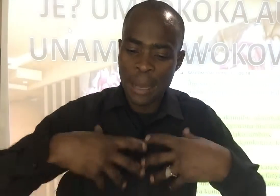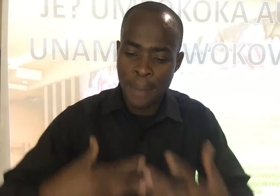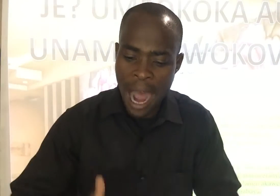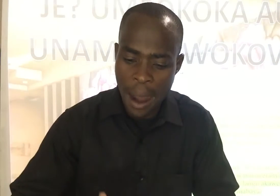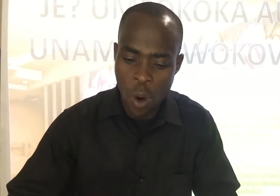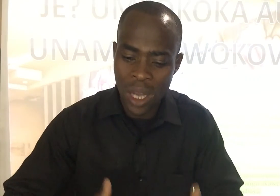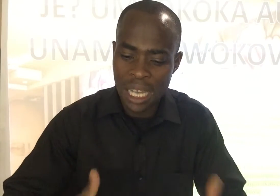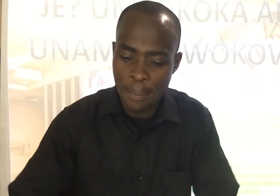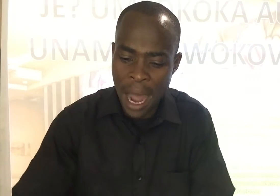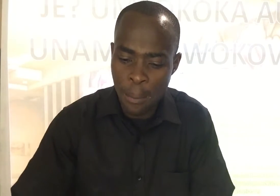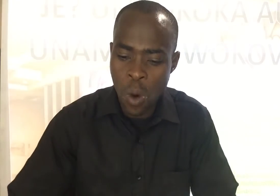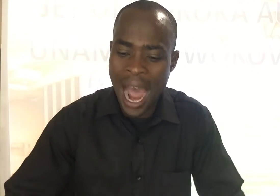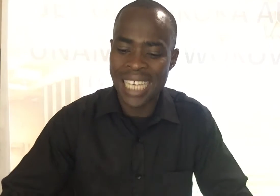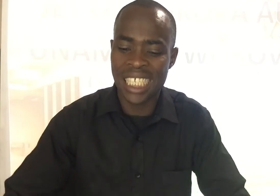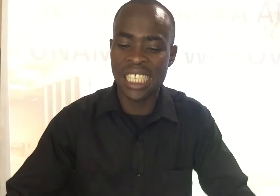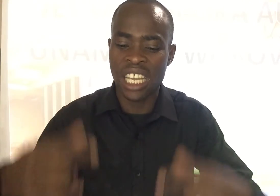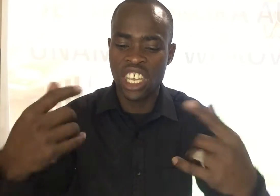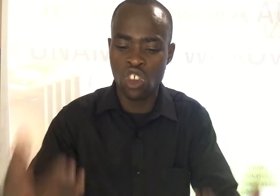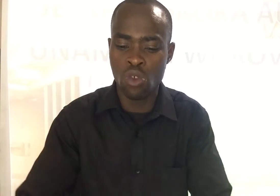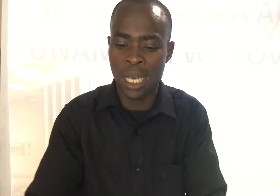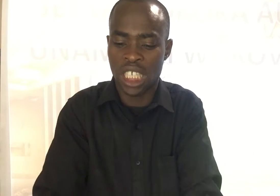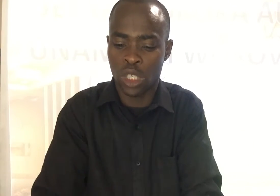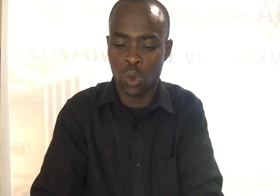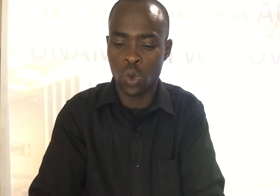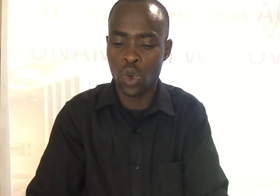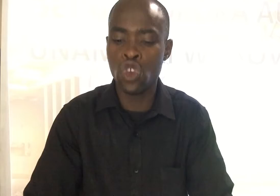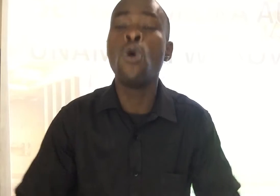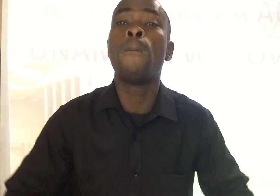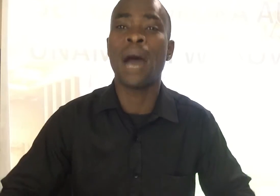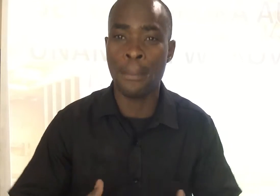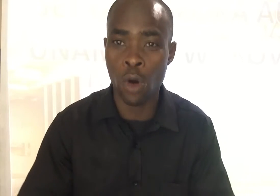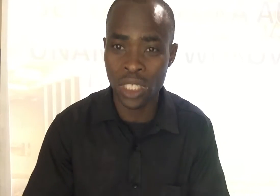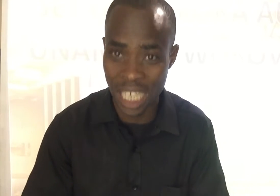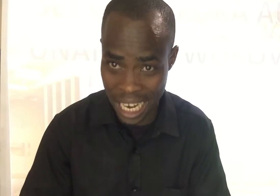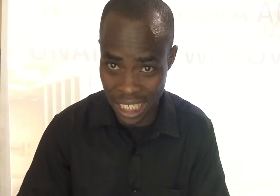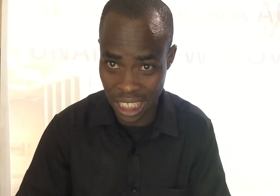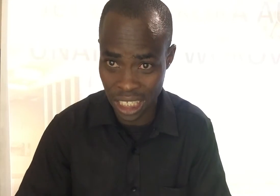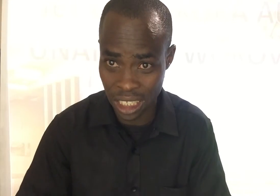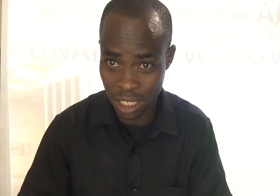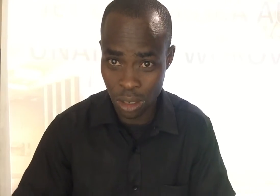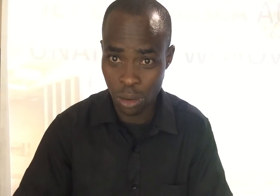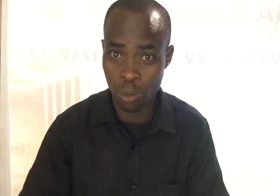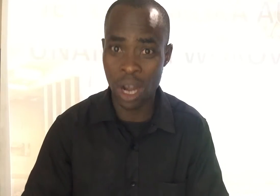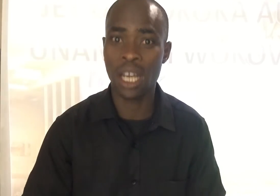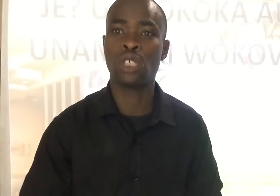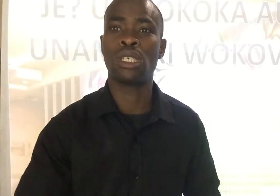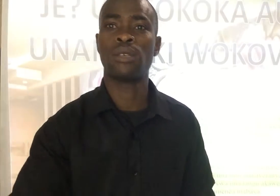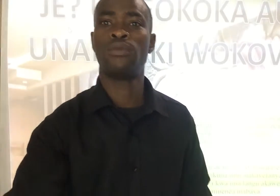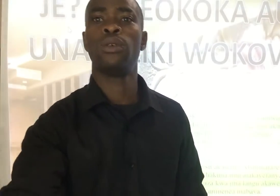sababu asie kinyume chetu Yupa moja nasi Wana Yesu asifiu